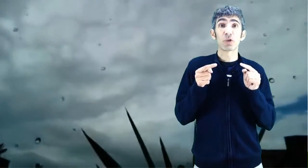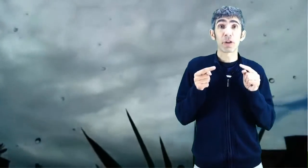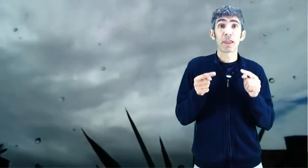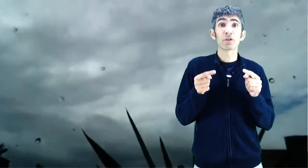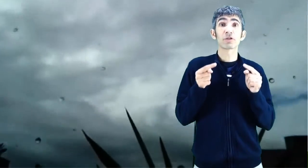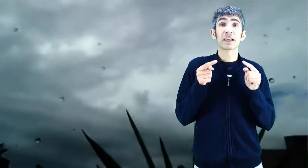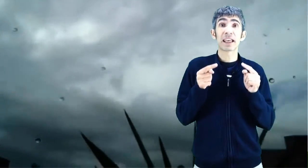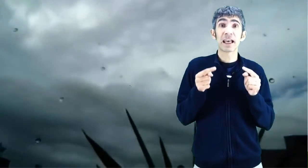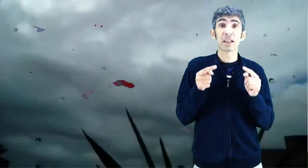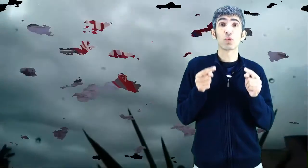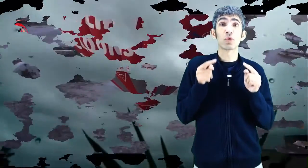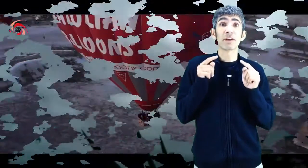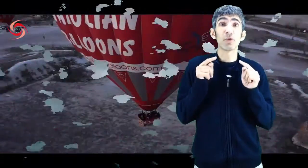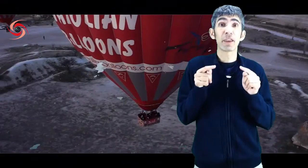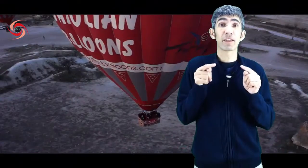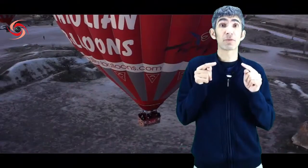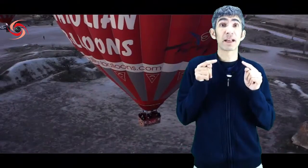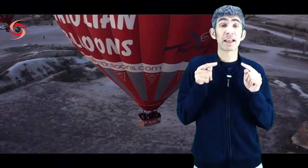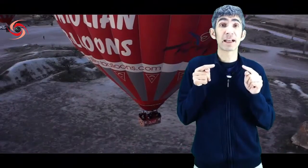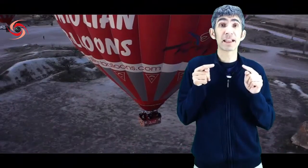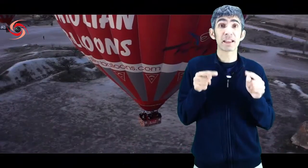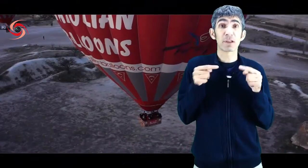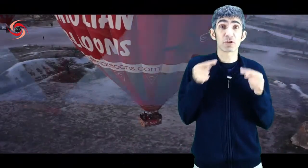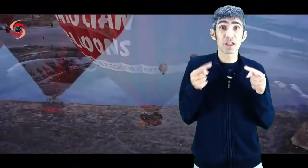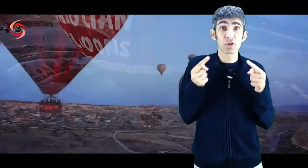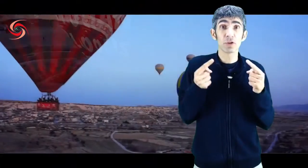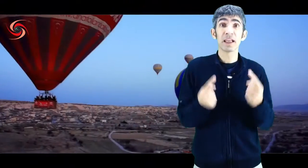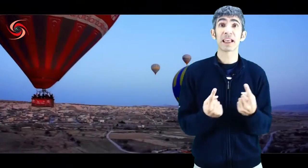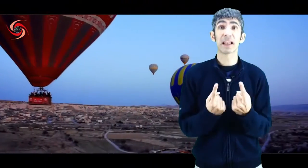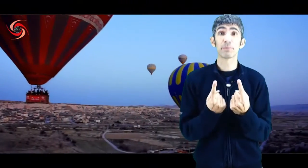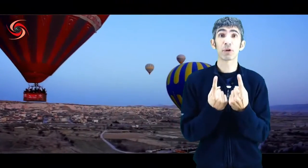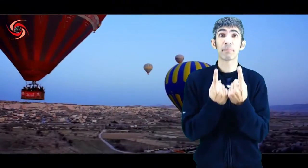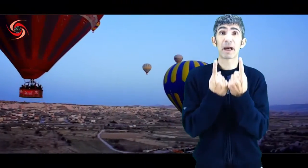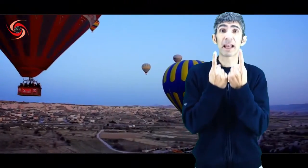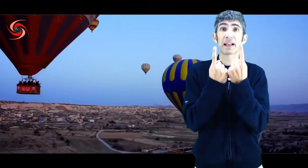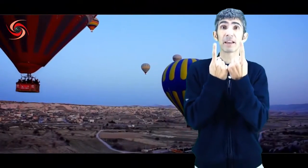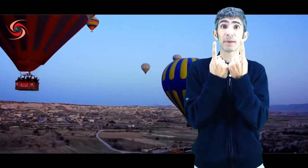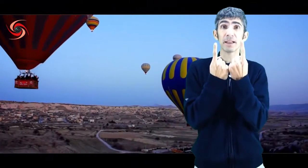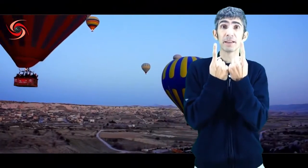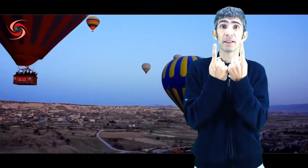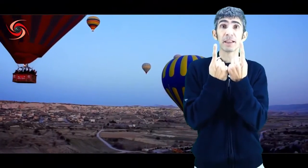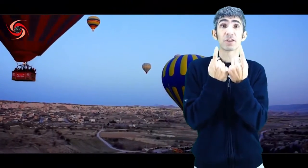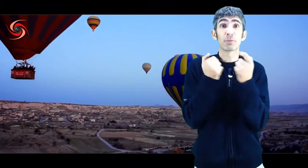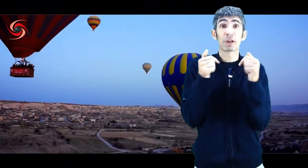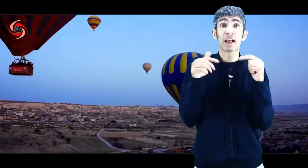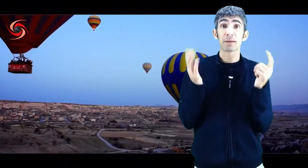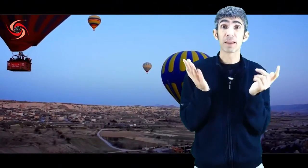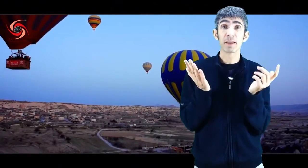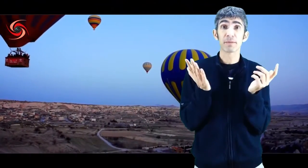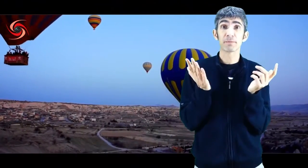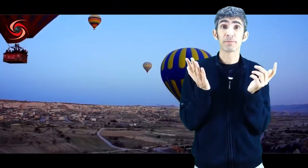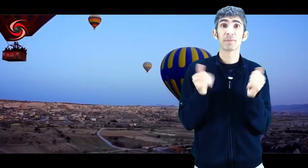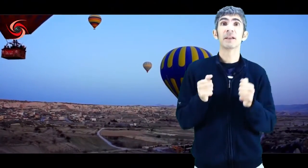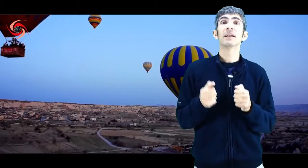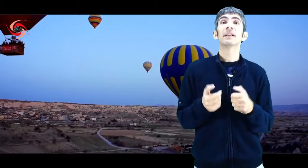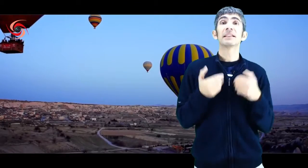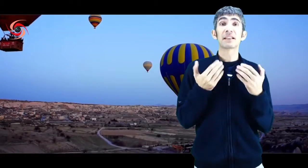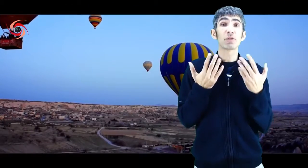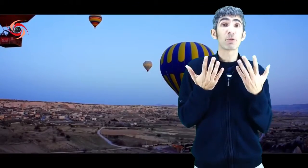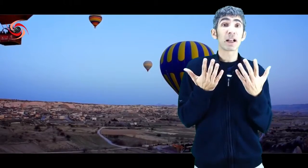acordados de que hay una fuerza sobre el aire caliente menos denso que la empuja para arriba y se opone a la gravedad. Ya estudiamos las